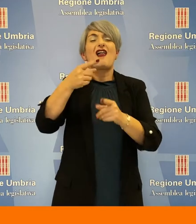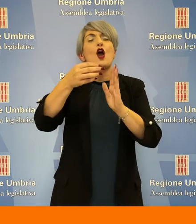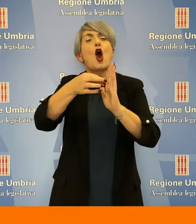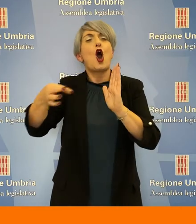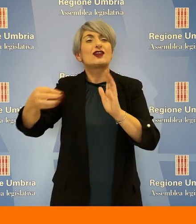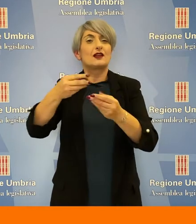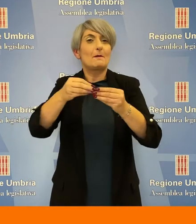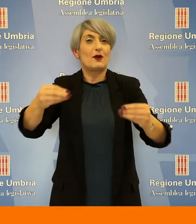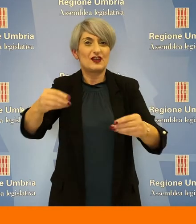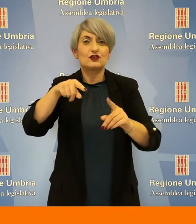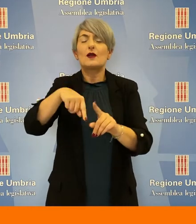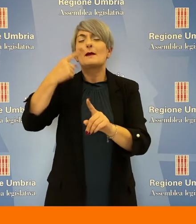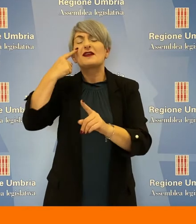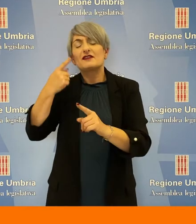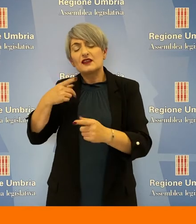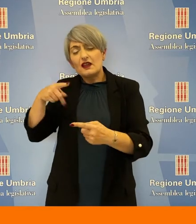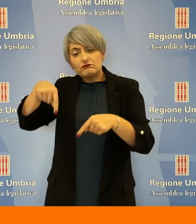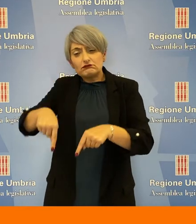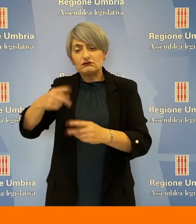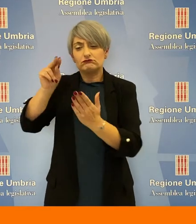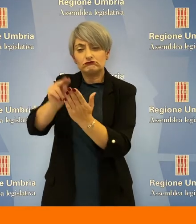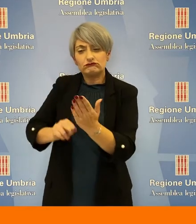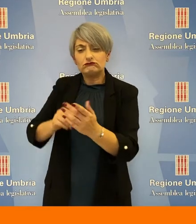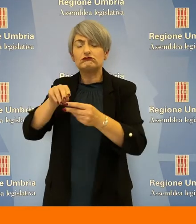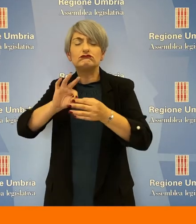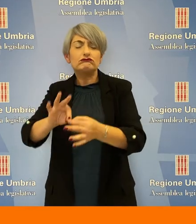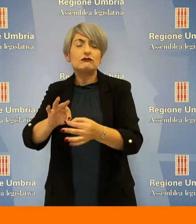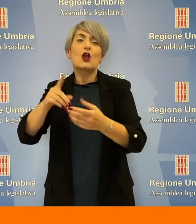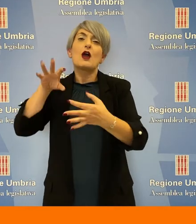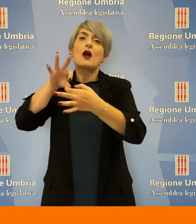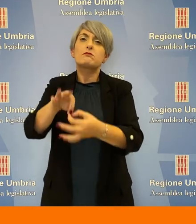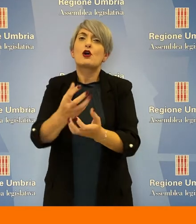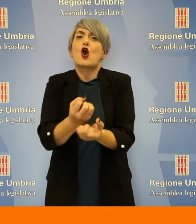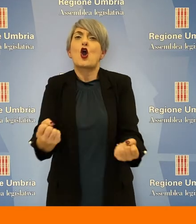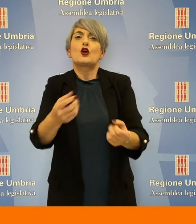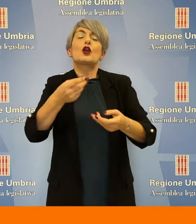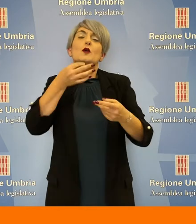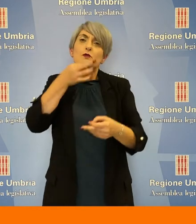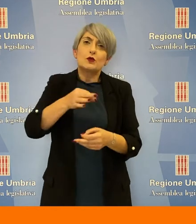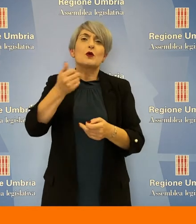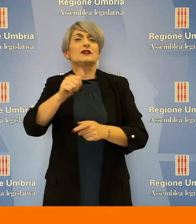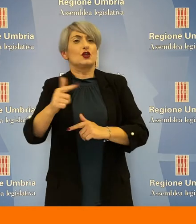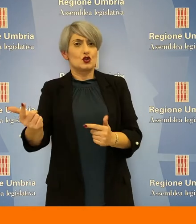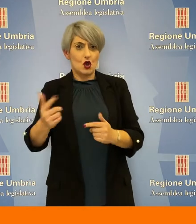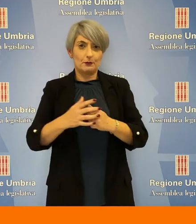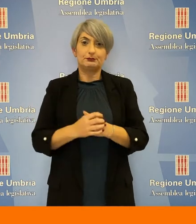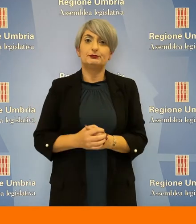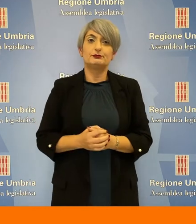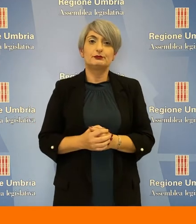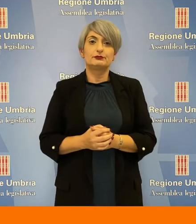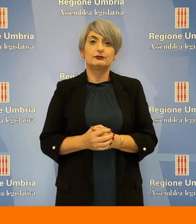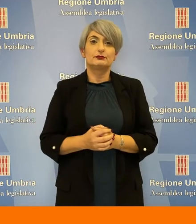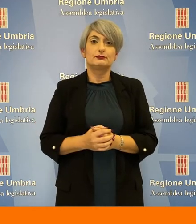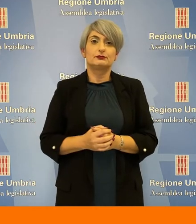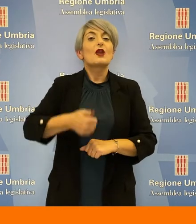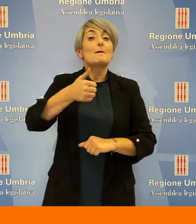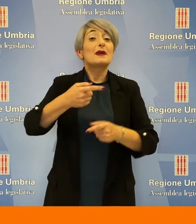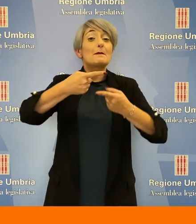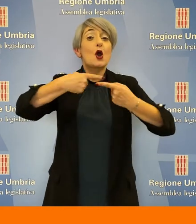e degli ordini professionali per verificare l'attuazione e la funzionalità dell'articolazione legislativa. In